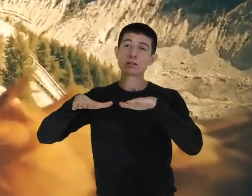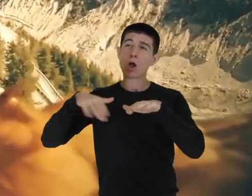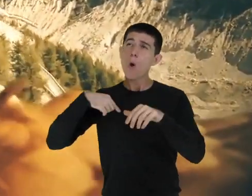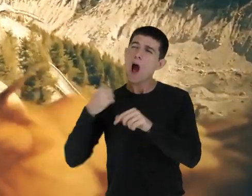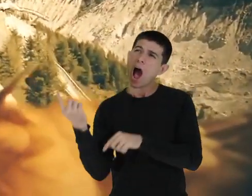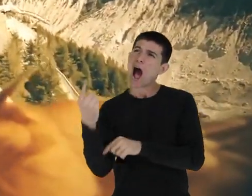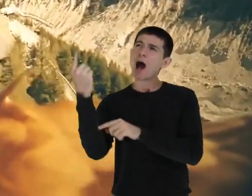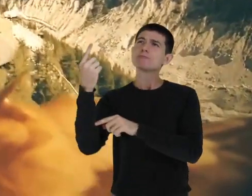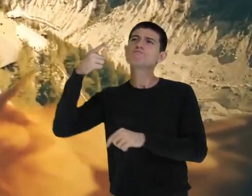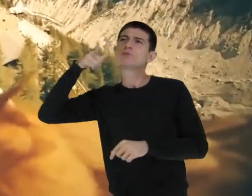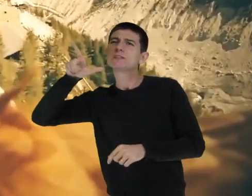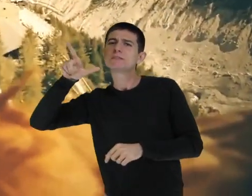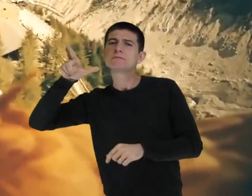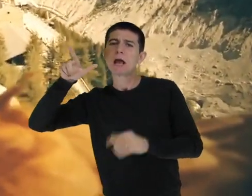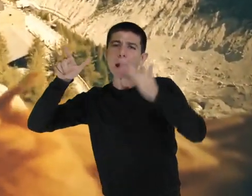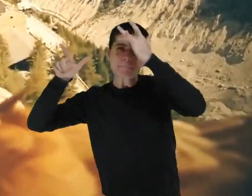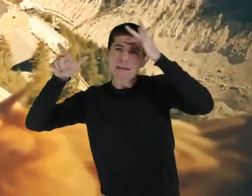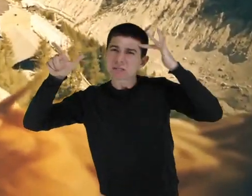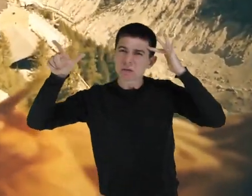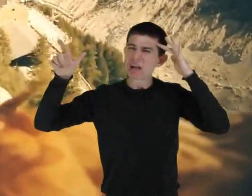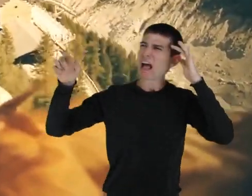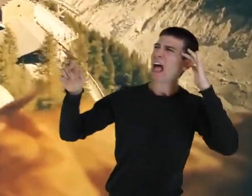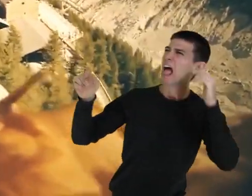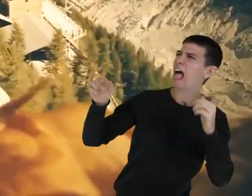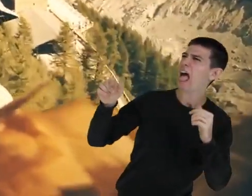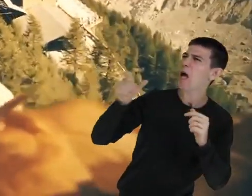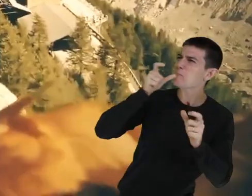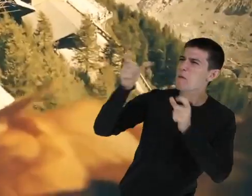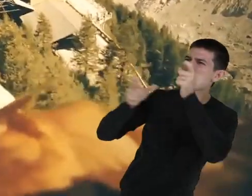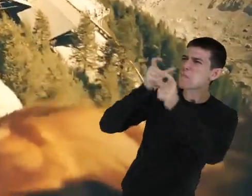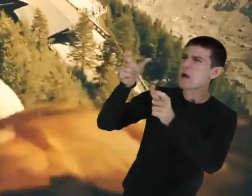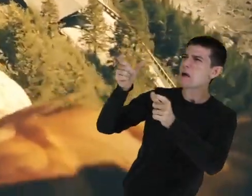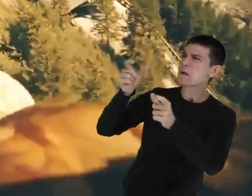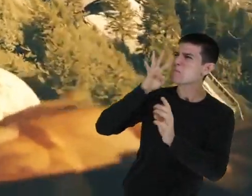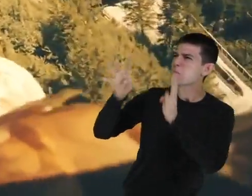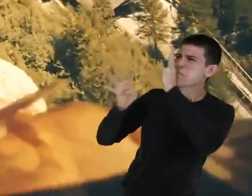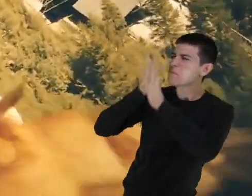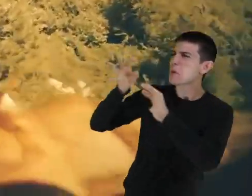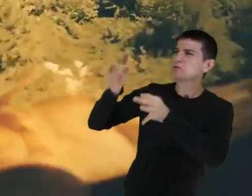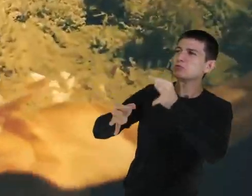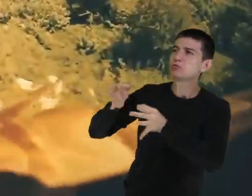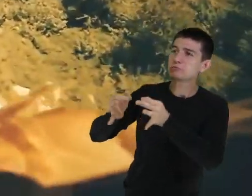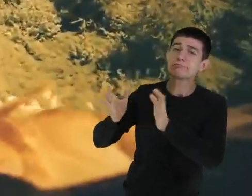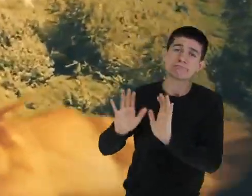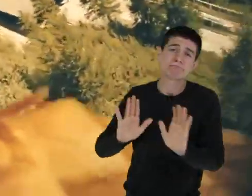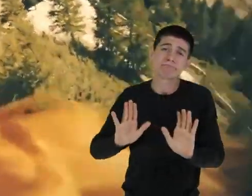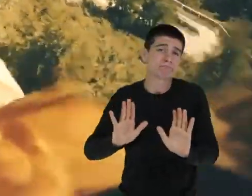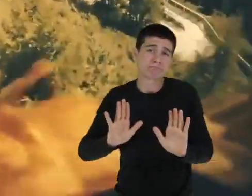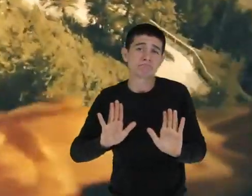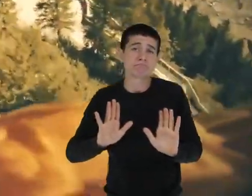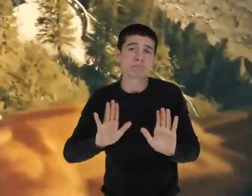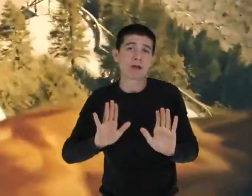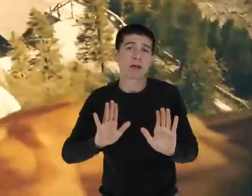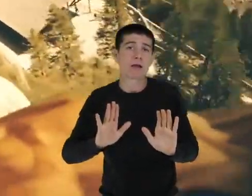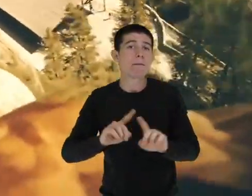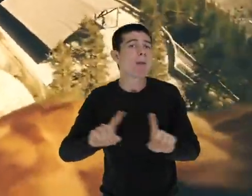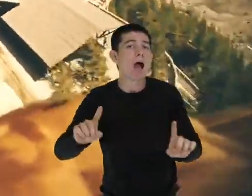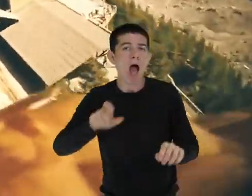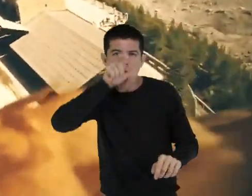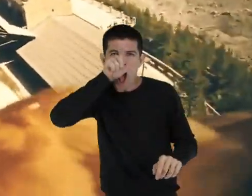vez disso, temidos, criticados e muitas vezes condenados. O que fazem as águias quando